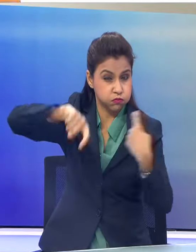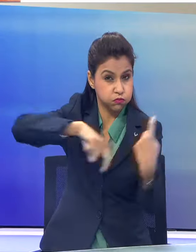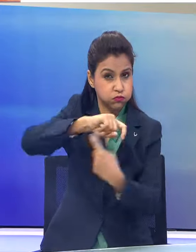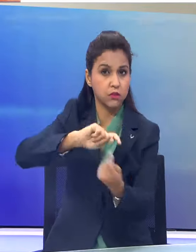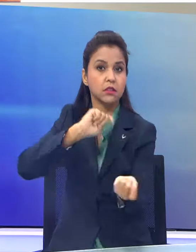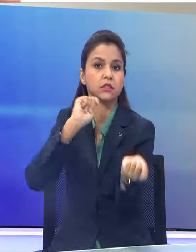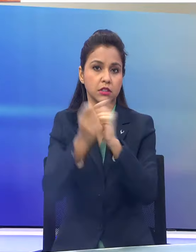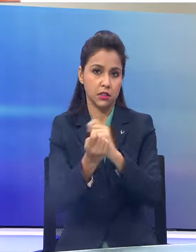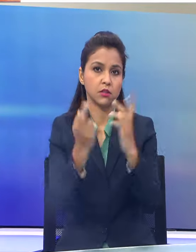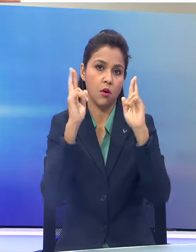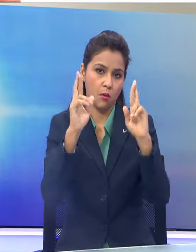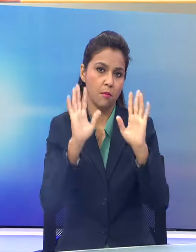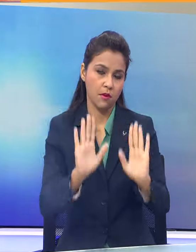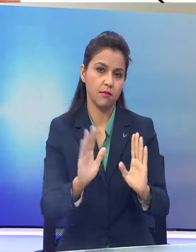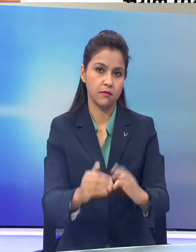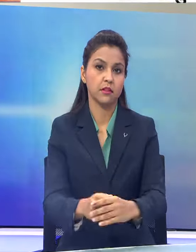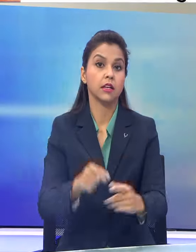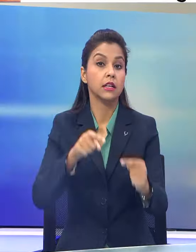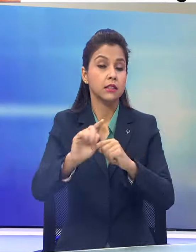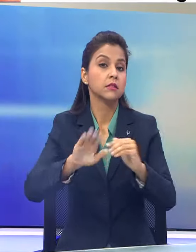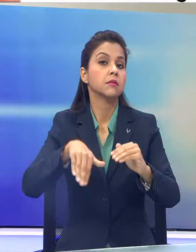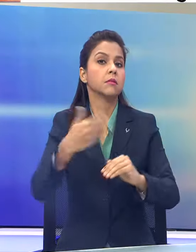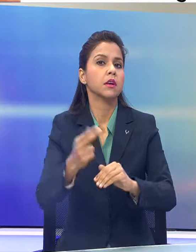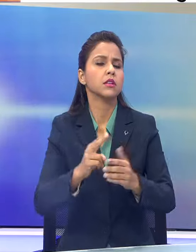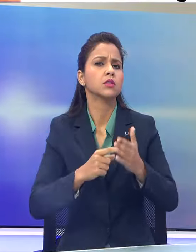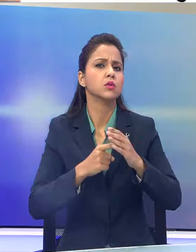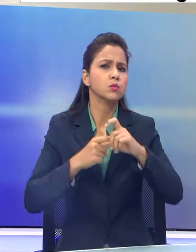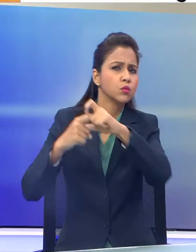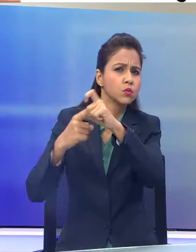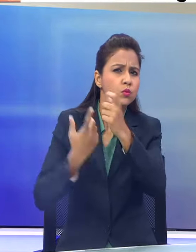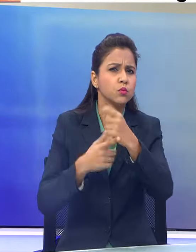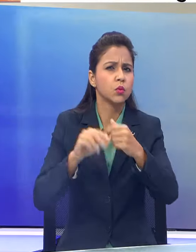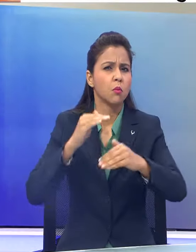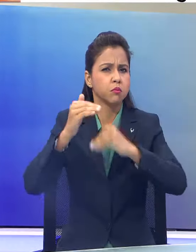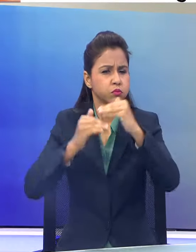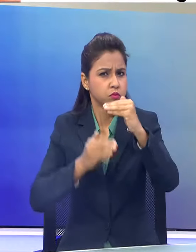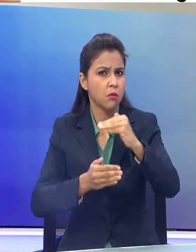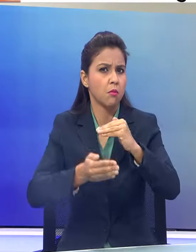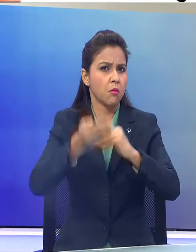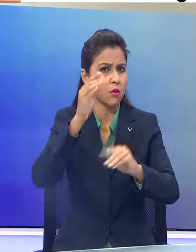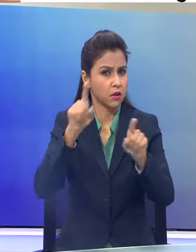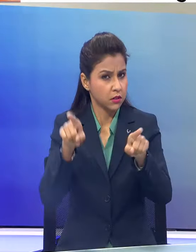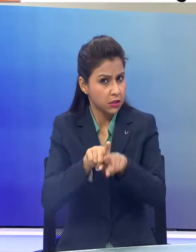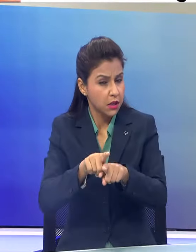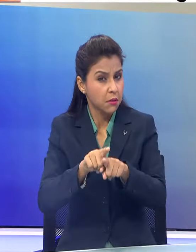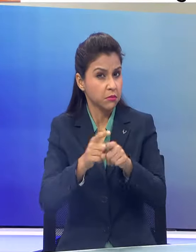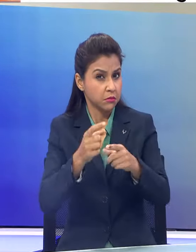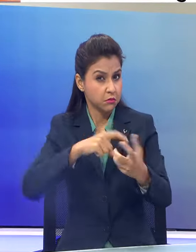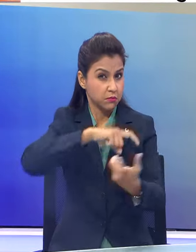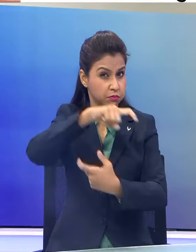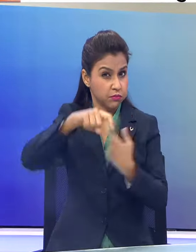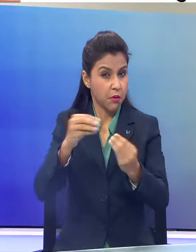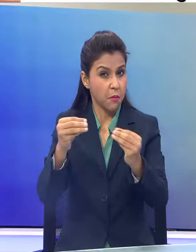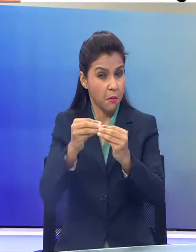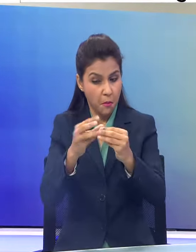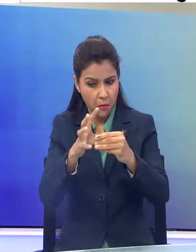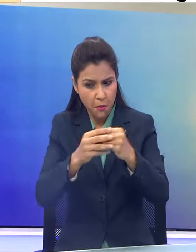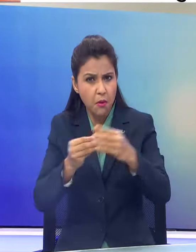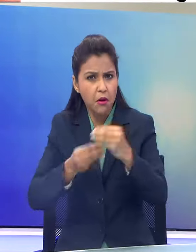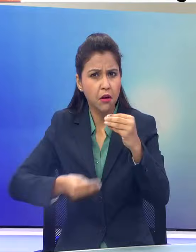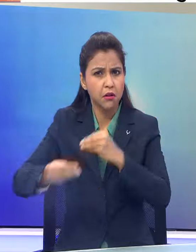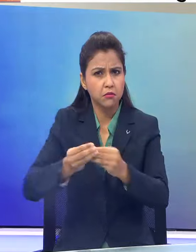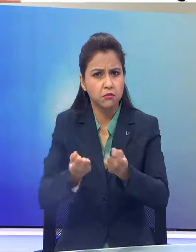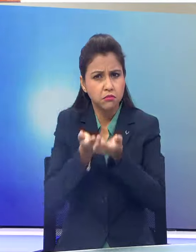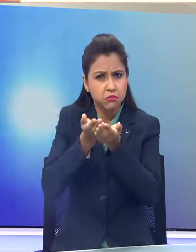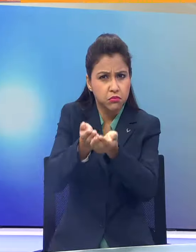में बदलने की संभावना है इसके बाद ये उत्तरपूर्फ की और बढ़ेगा चकरवात के चलते बंगाल के तटिये लाकों